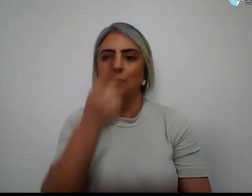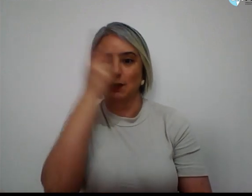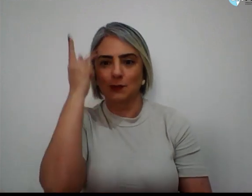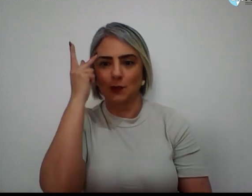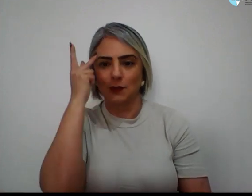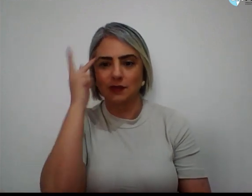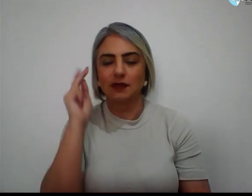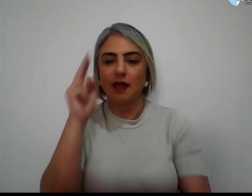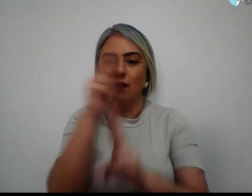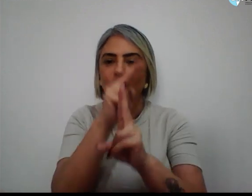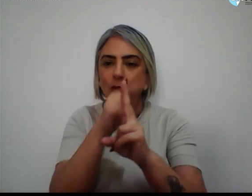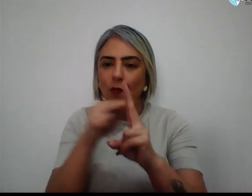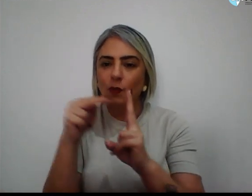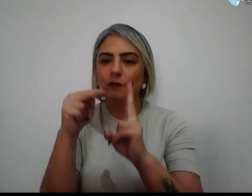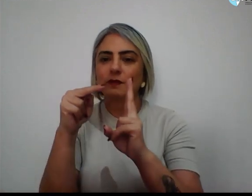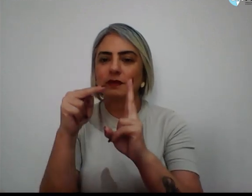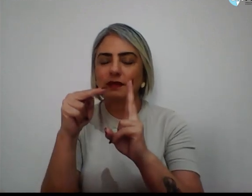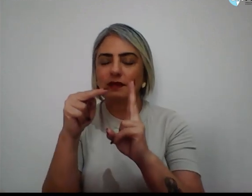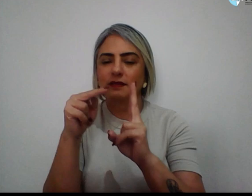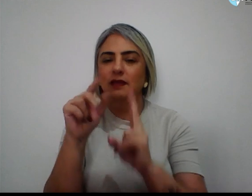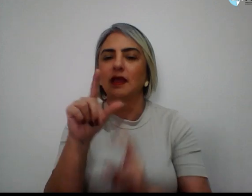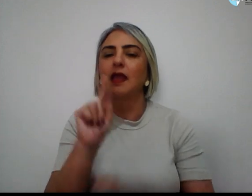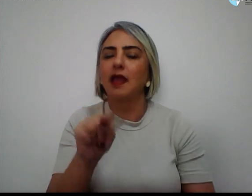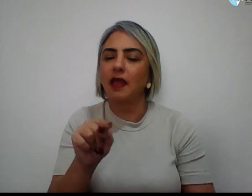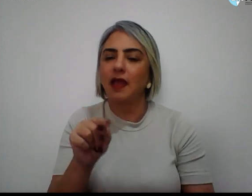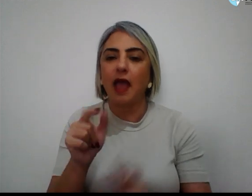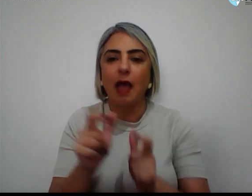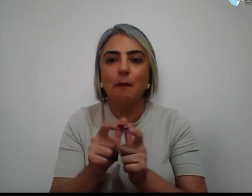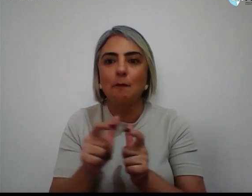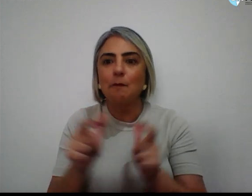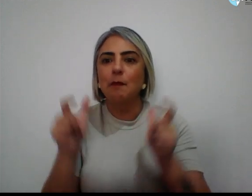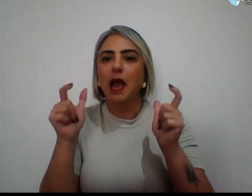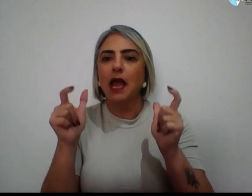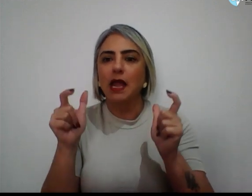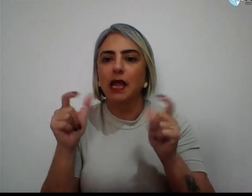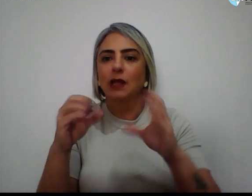Universidade de Brasília é a maior do Centro-Oeste.